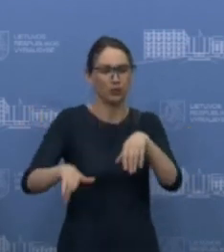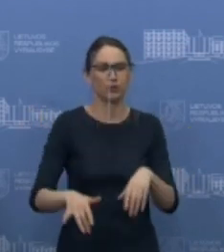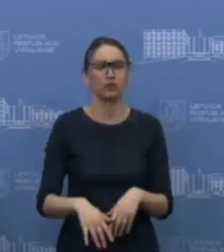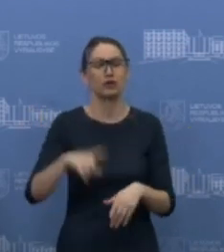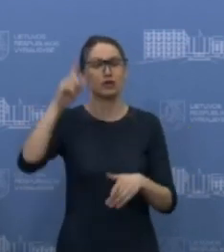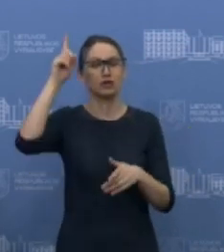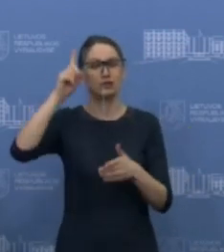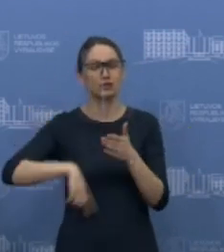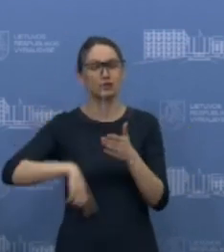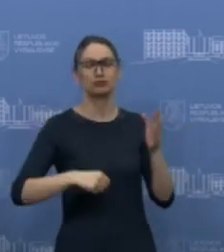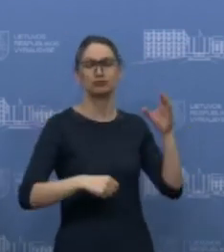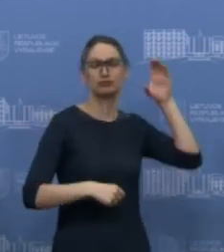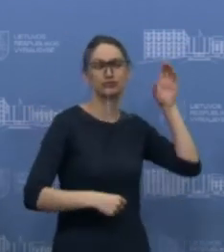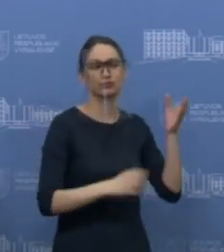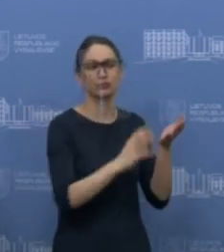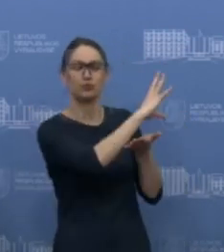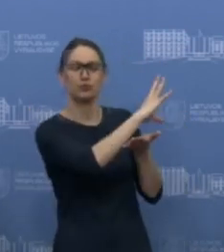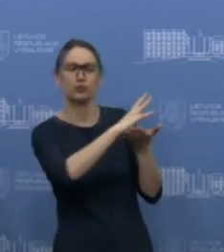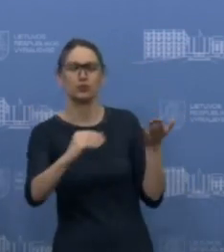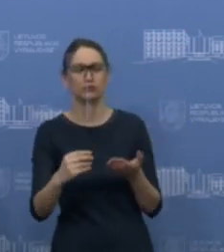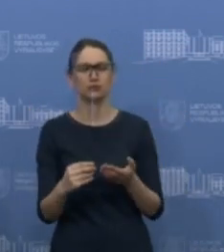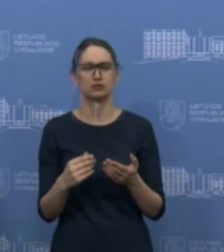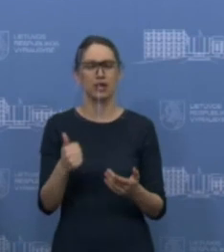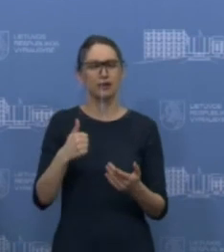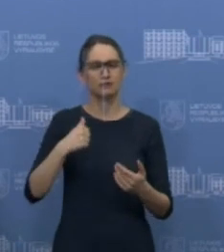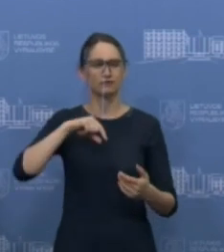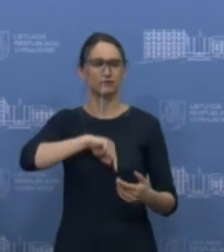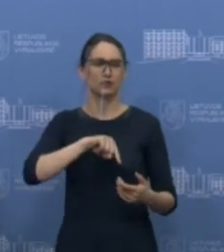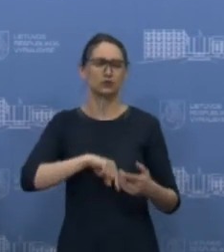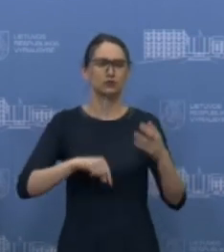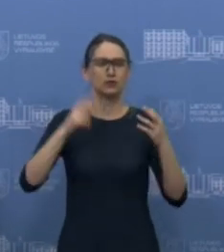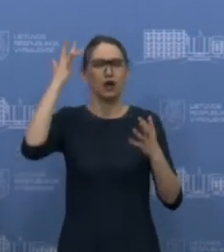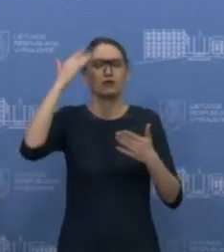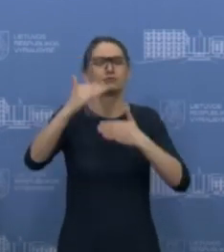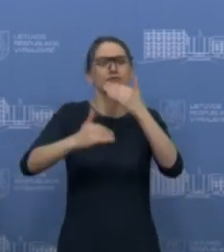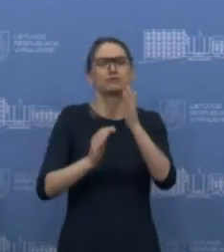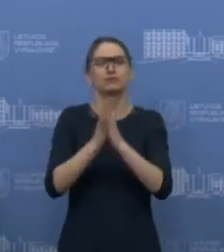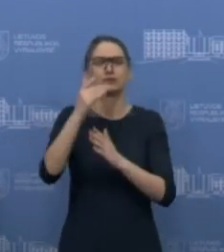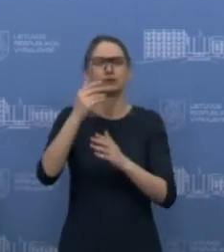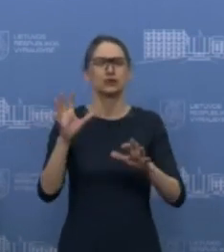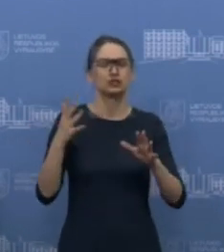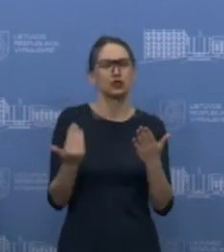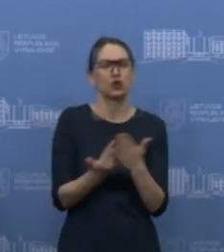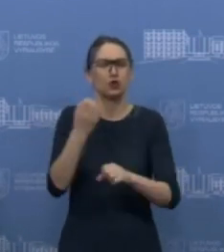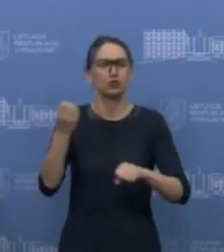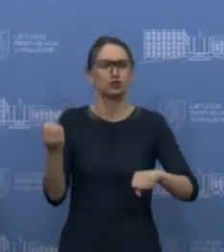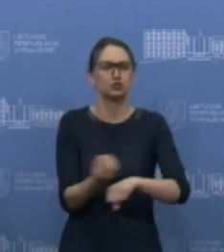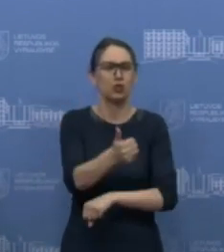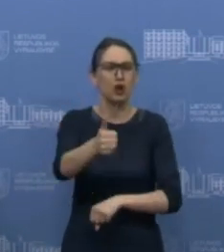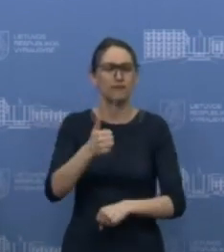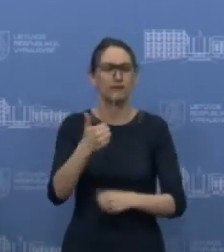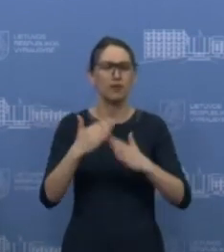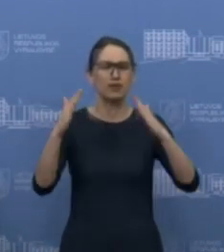žmonės, kaip pats ir minėjot, ieškų savęs atrasti naujų iššūkių savo tame dabar